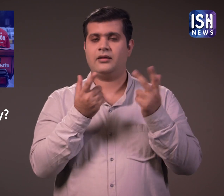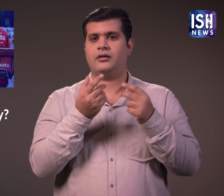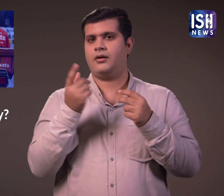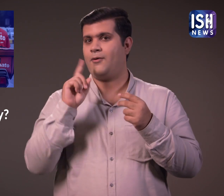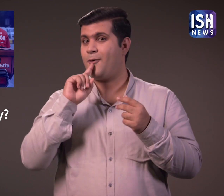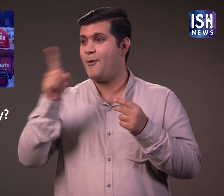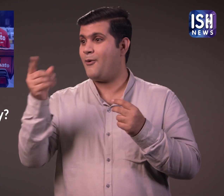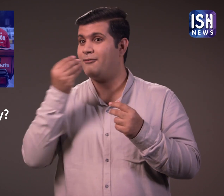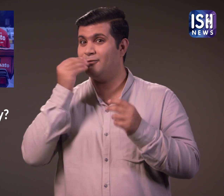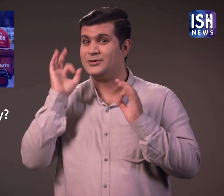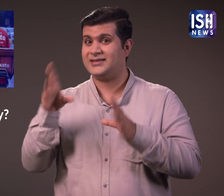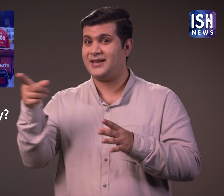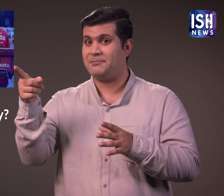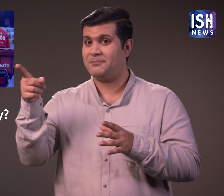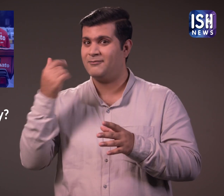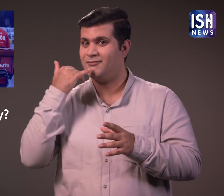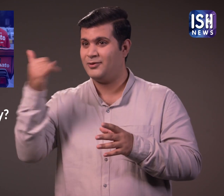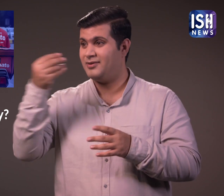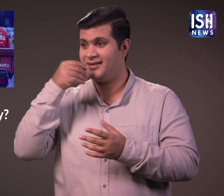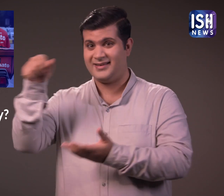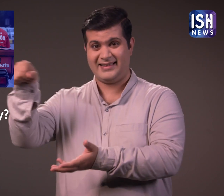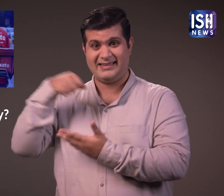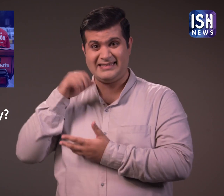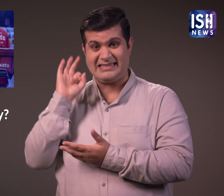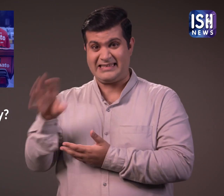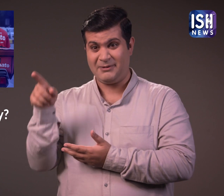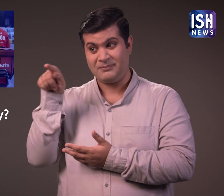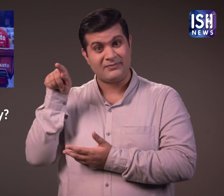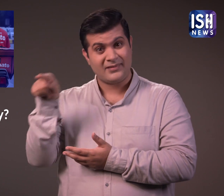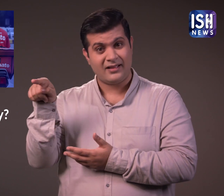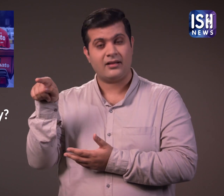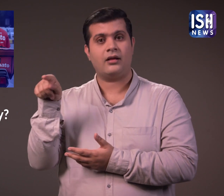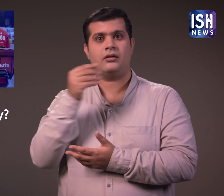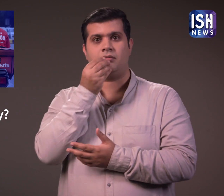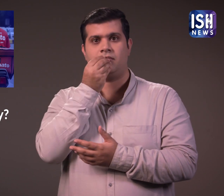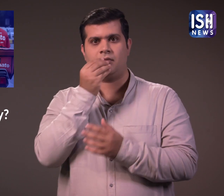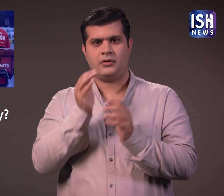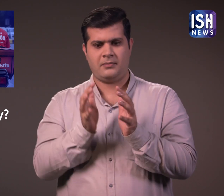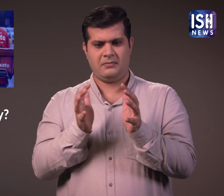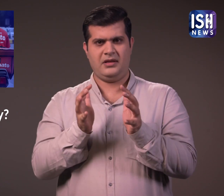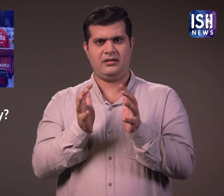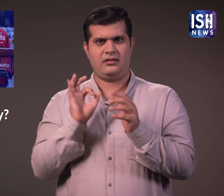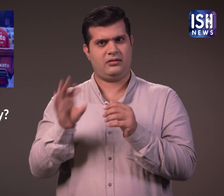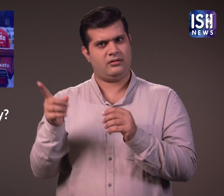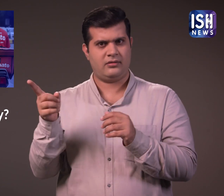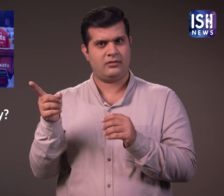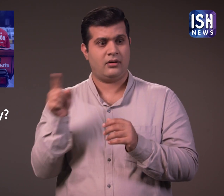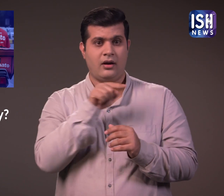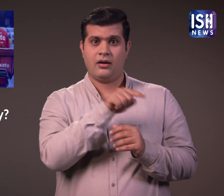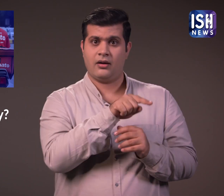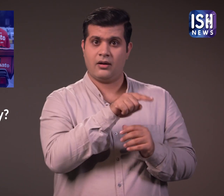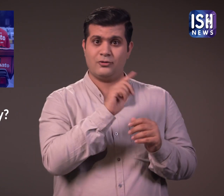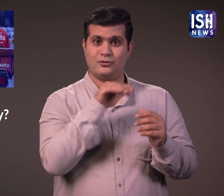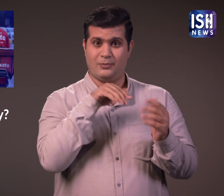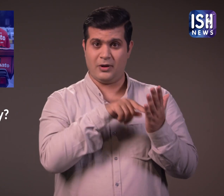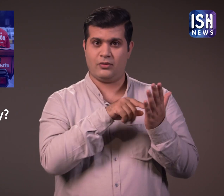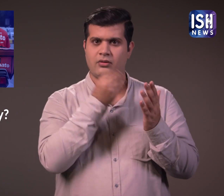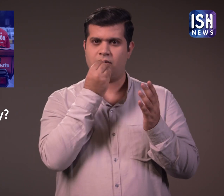साथ ही app के माधियम से delivery किये जाने वाले खाने की मात्रा उसी restaurant से सीधे order किये जाने वाले खाने की